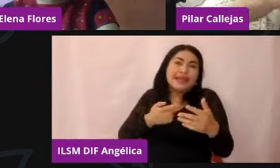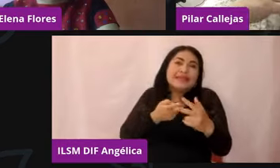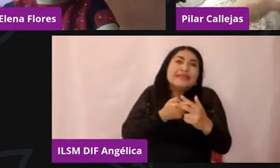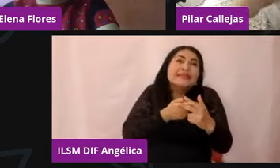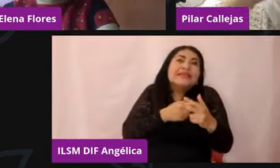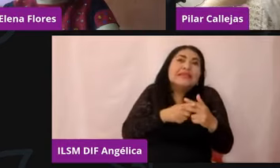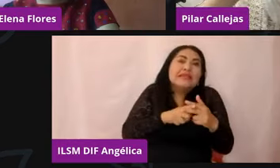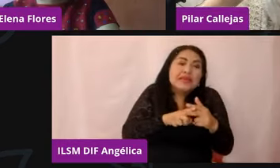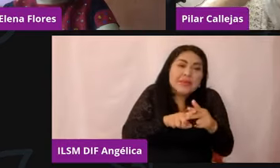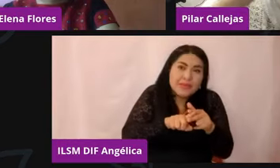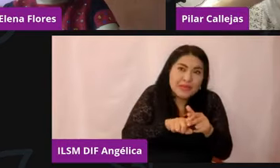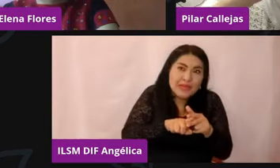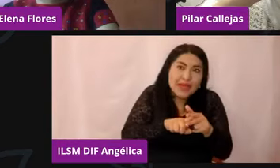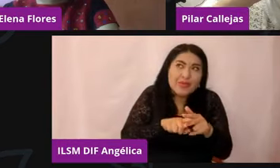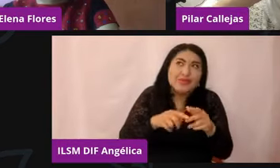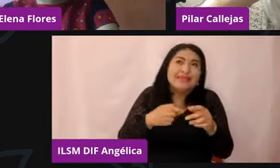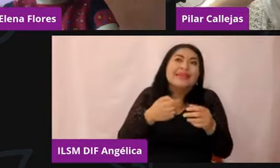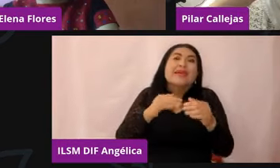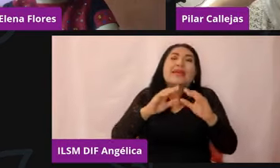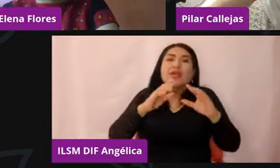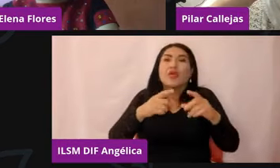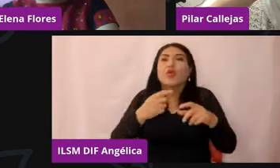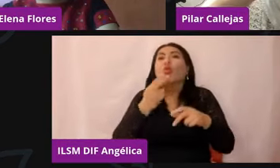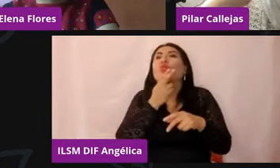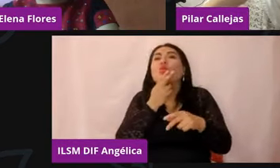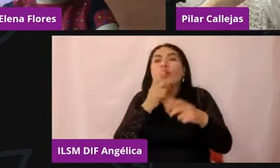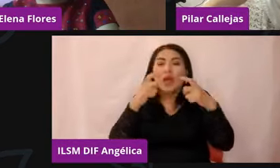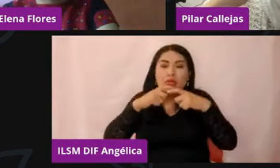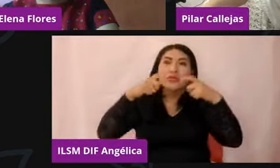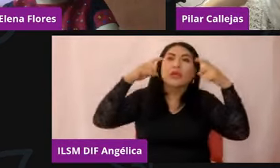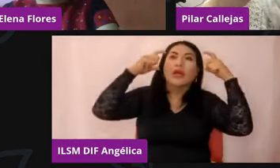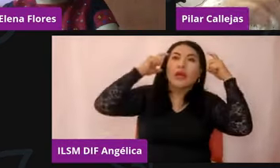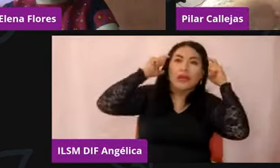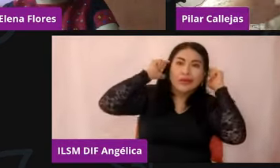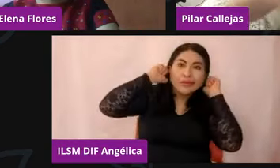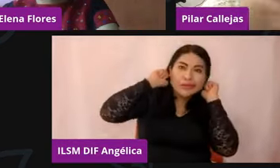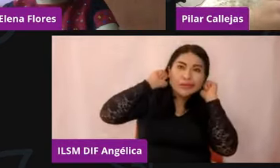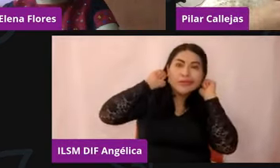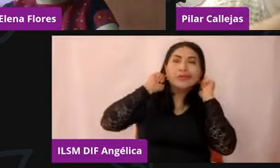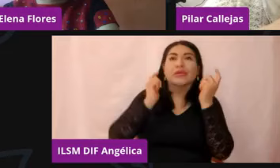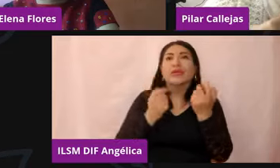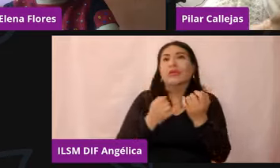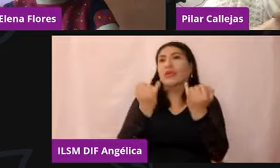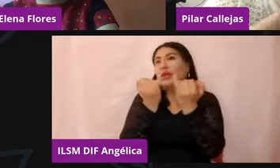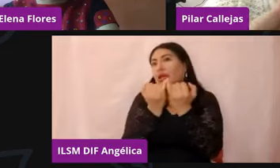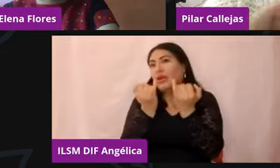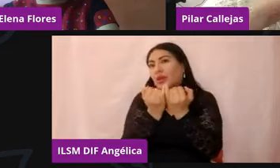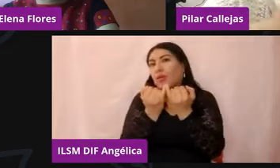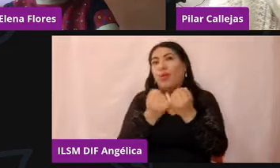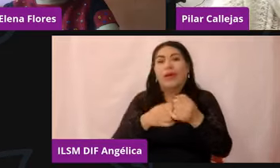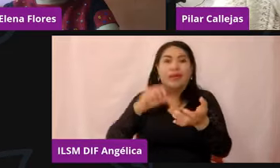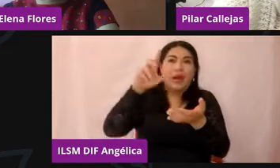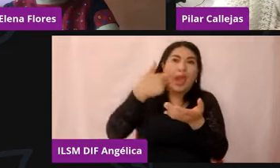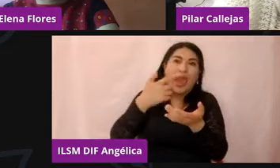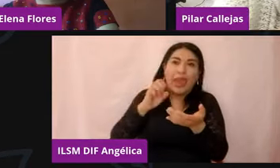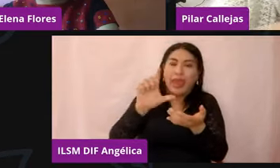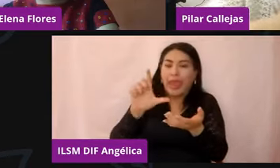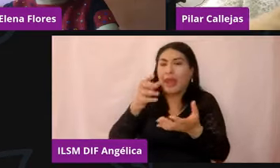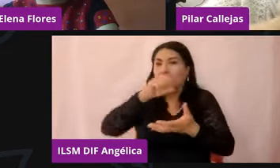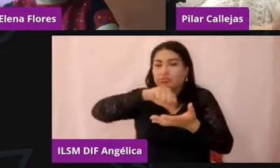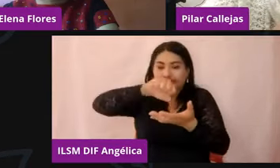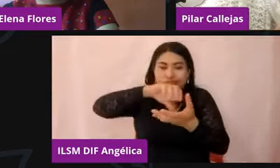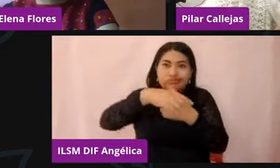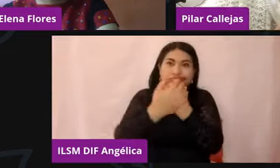que todo el tiempo uno tiene que estar usando su cubrebocas en el 95, en el que teníamos que entender que cada vez que entramos hay que echarnos gel, en el que había que